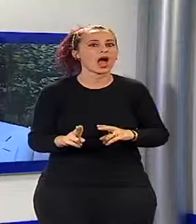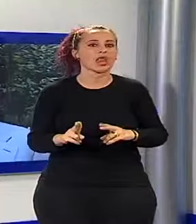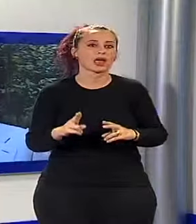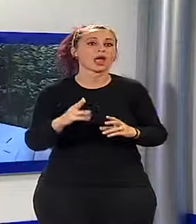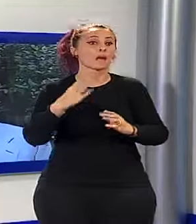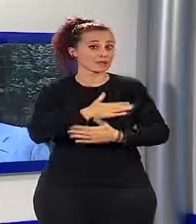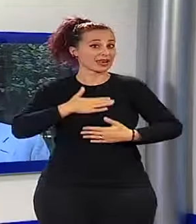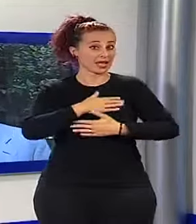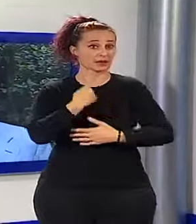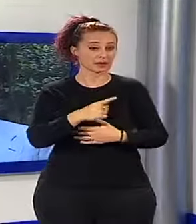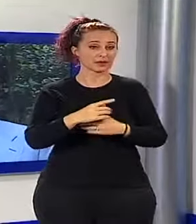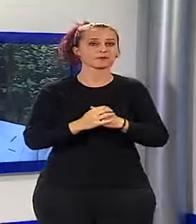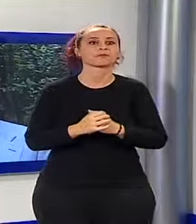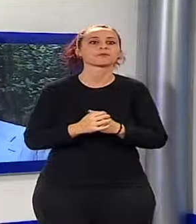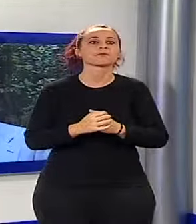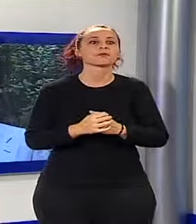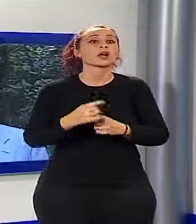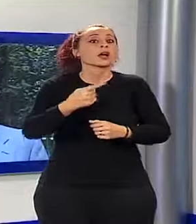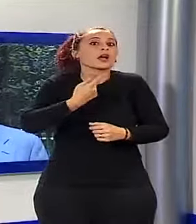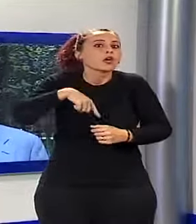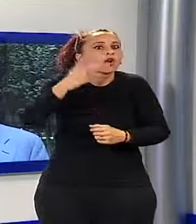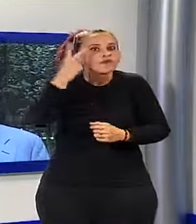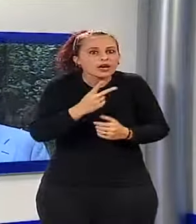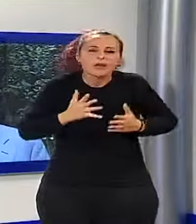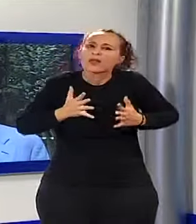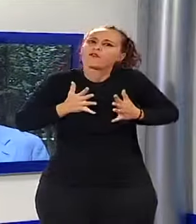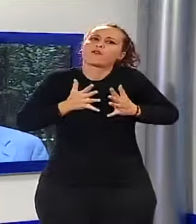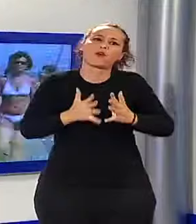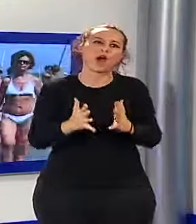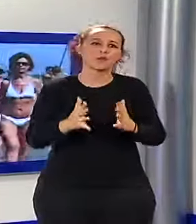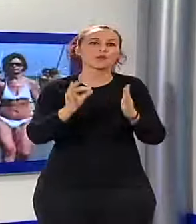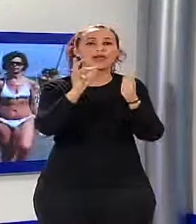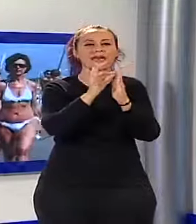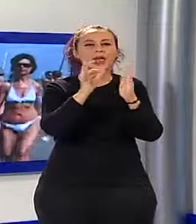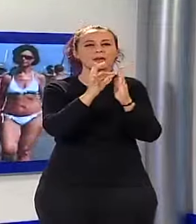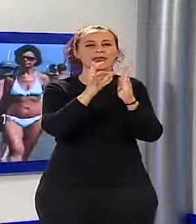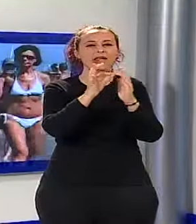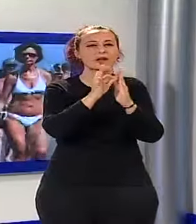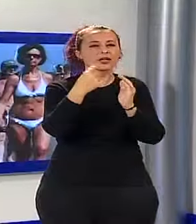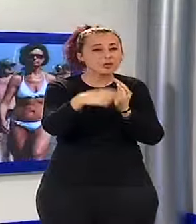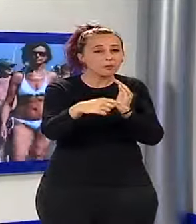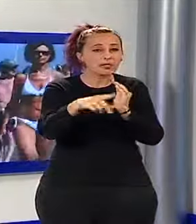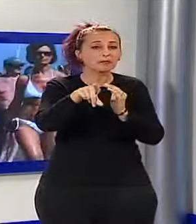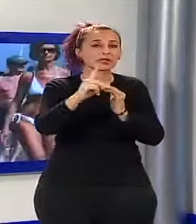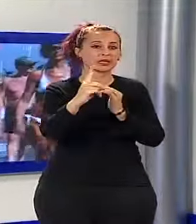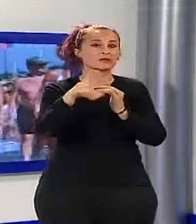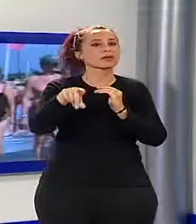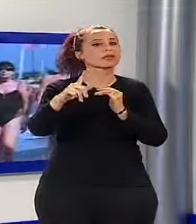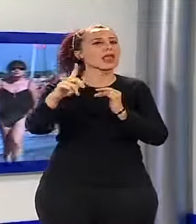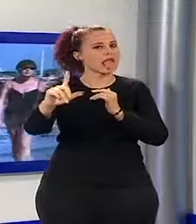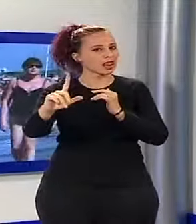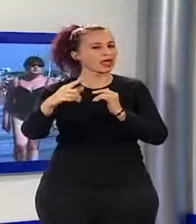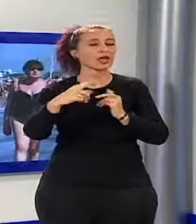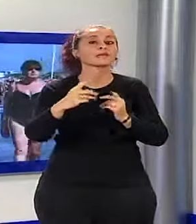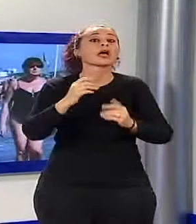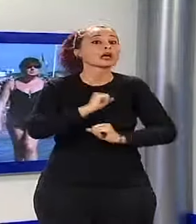Lardinelli. Ma noi eravamo estremamente favorevoli a questo vendamento doppio PD-PDL che ora è diventato soltanto PDL.